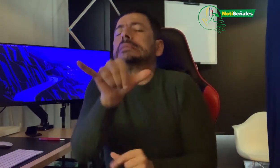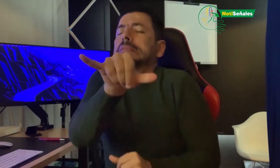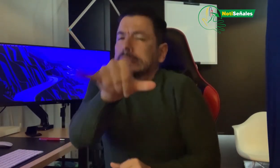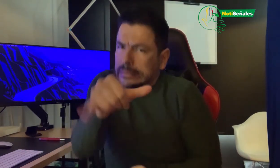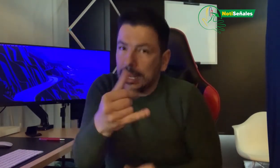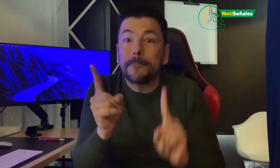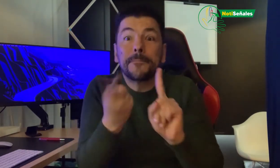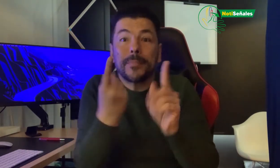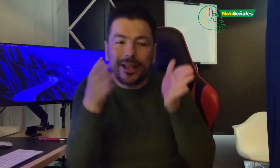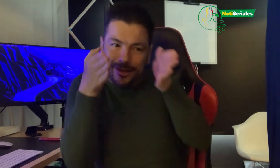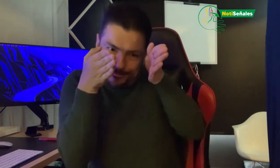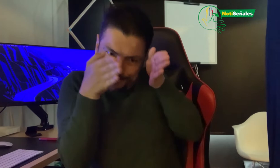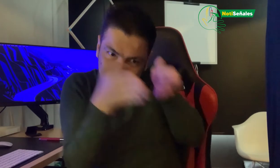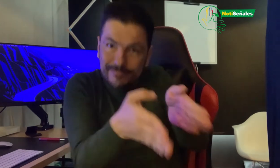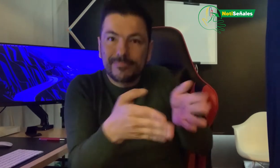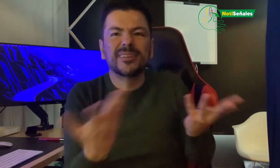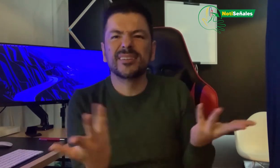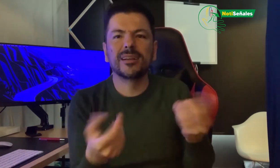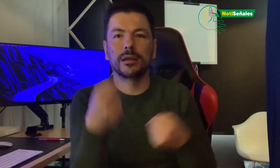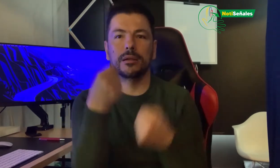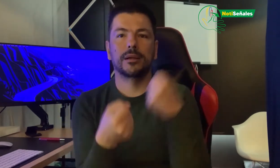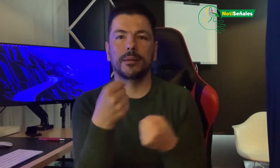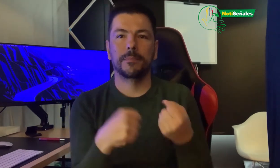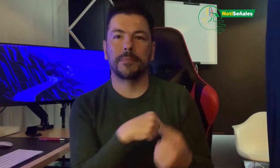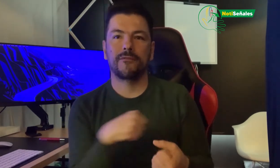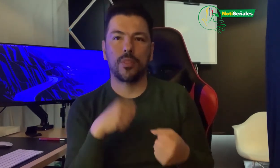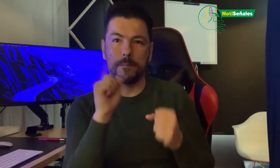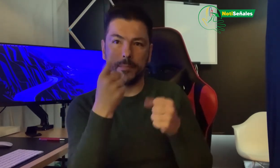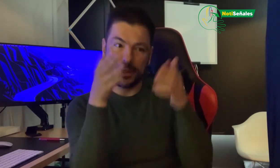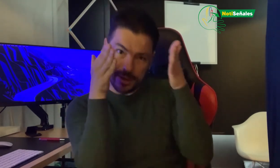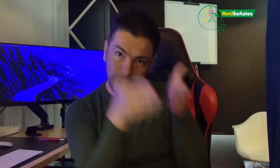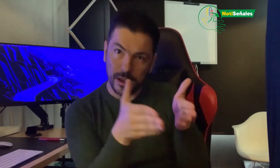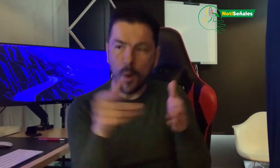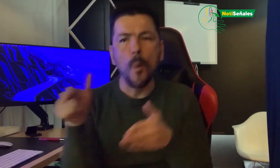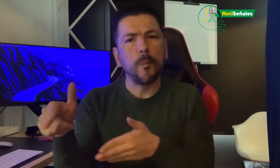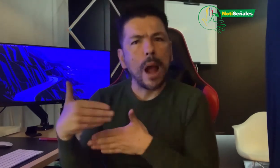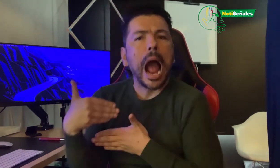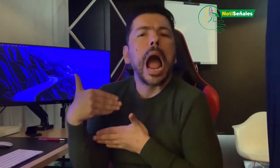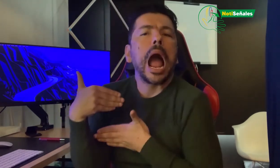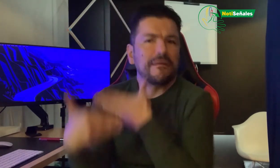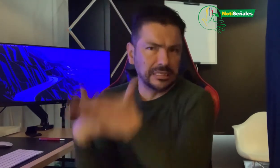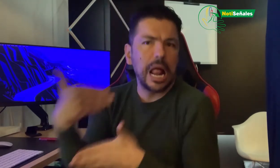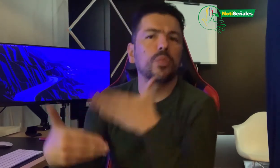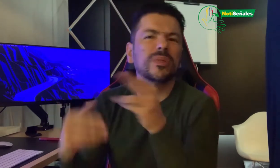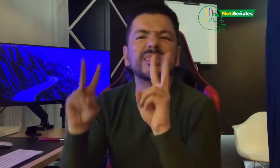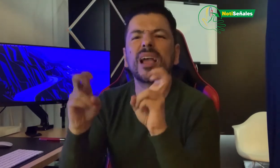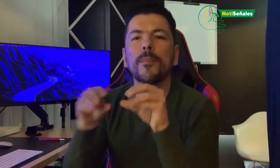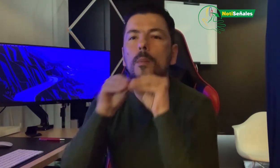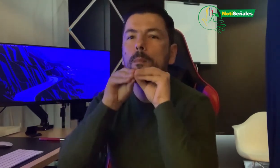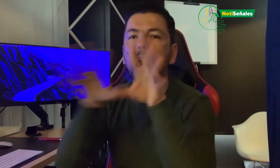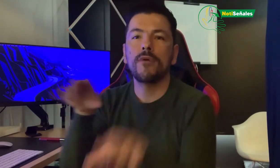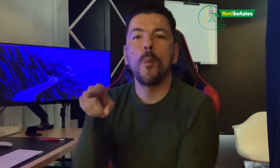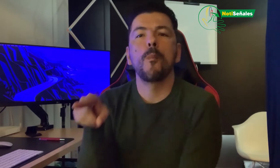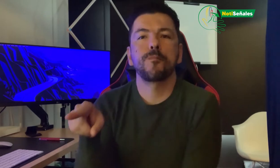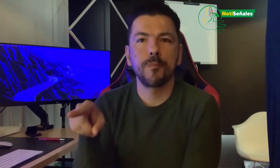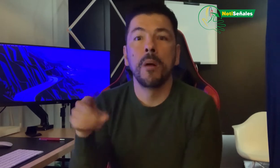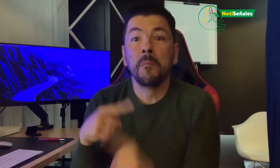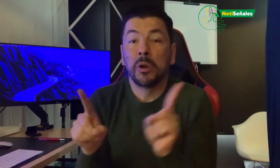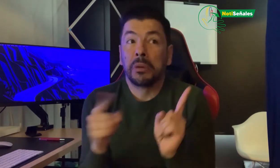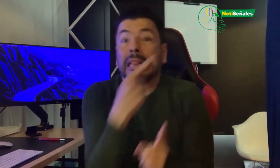pero también es importante el público. Ellos dicen que es enfocado en transporte privado y que el proceso va en el transporte público,